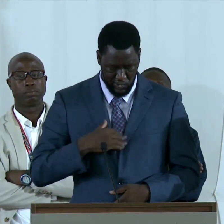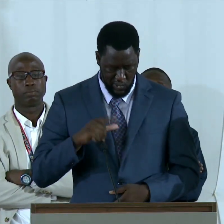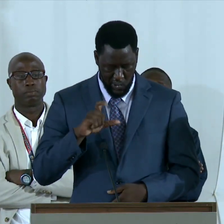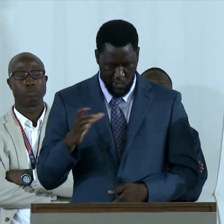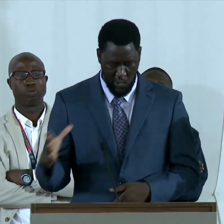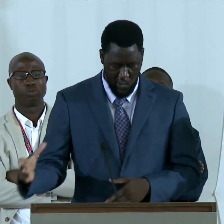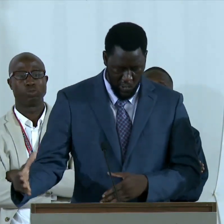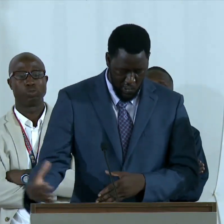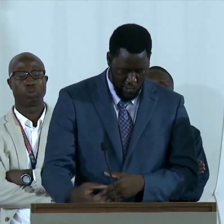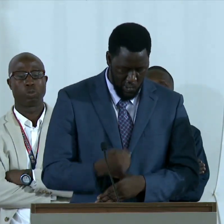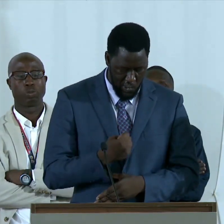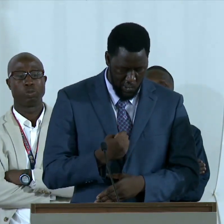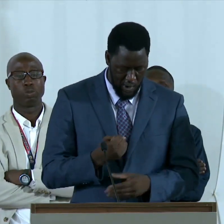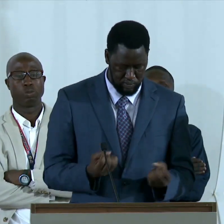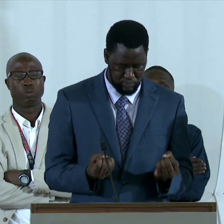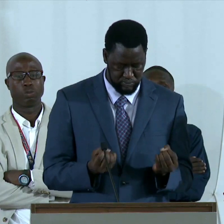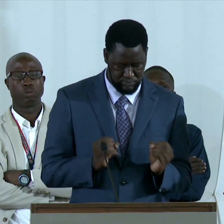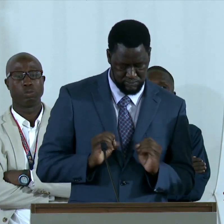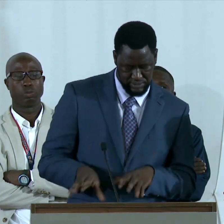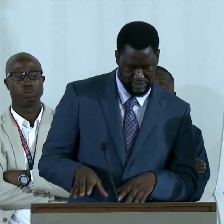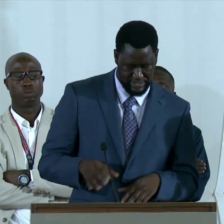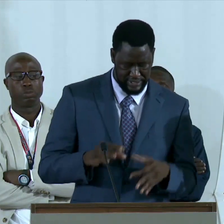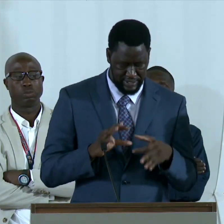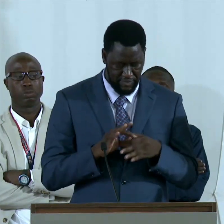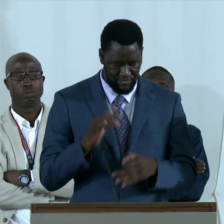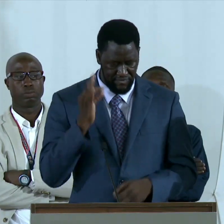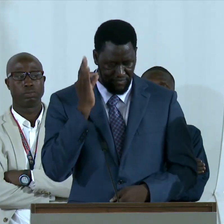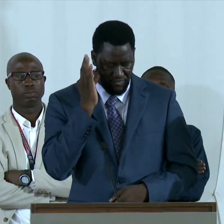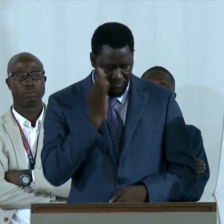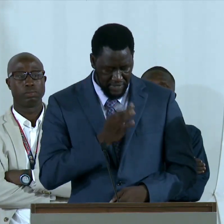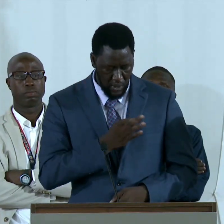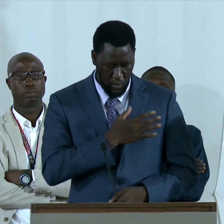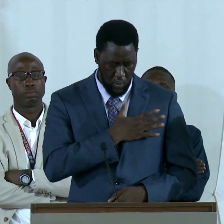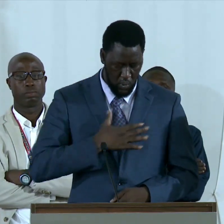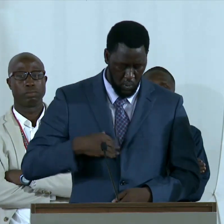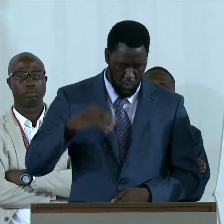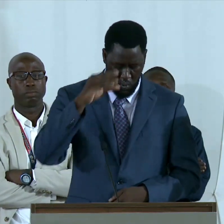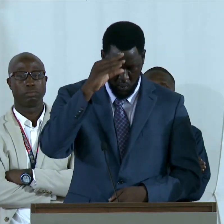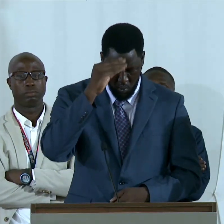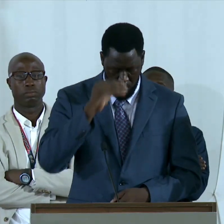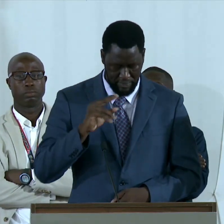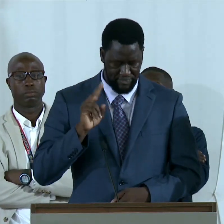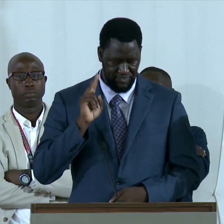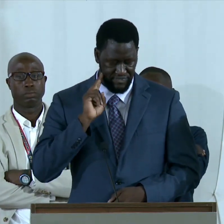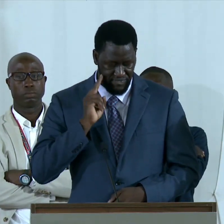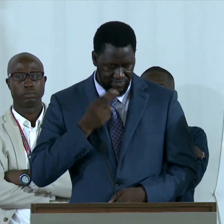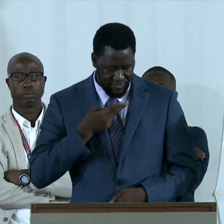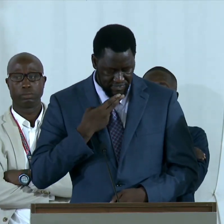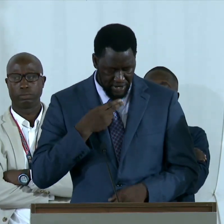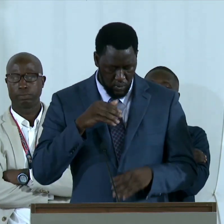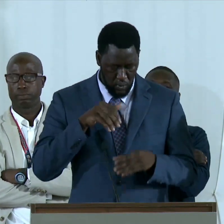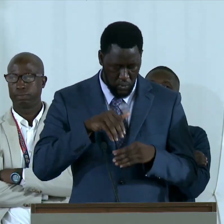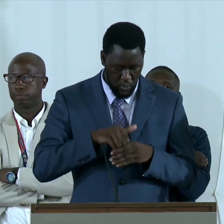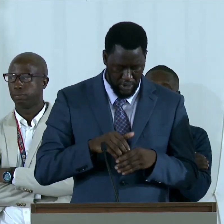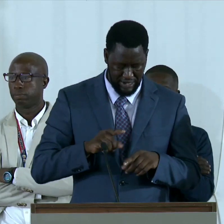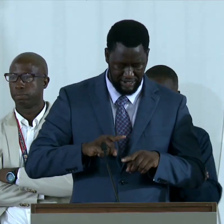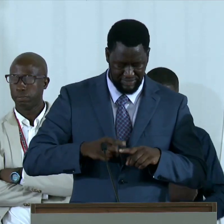et le recrutement massif des femmes et des hommes sourds dans